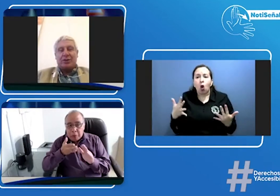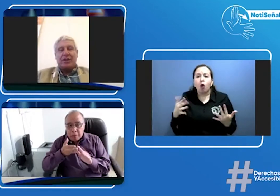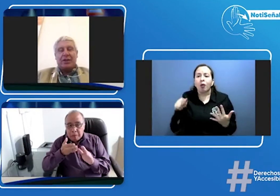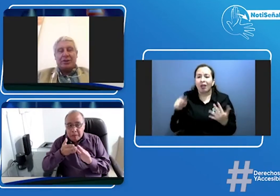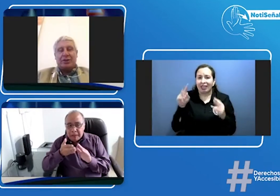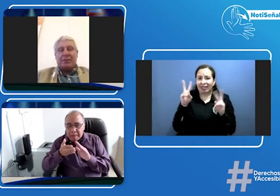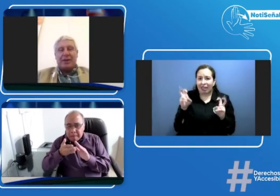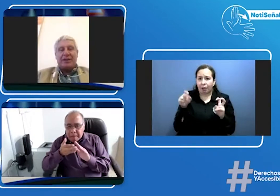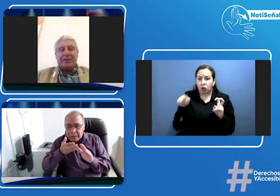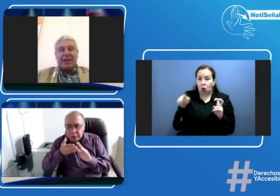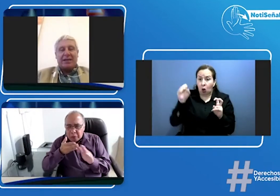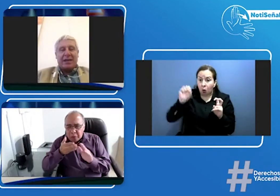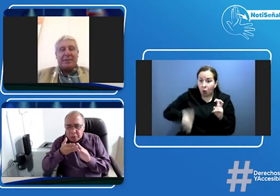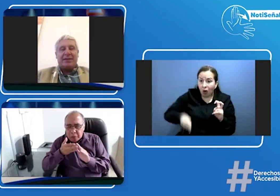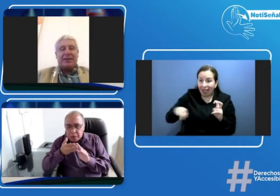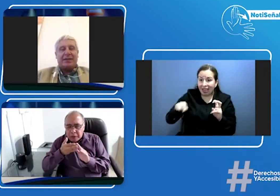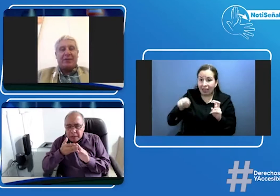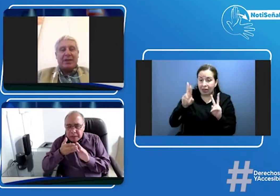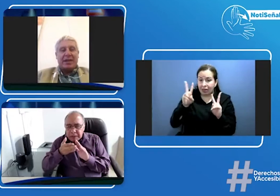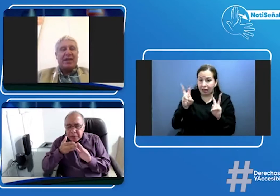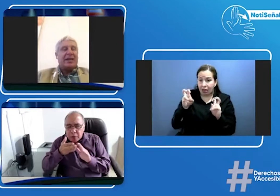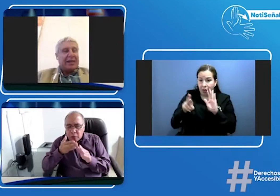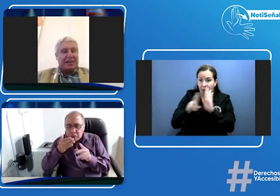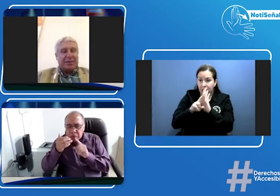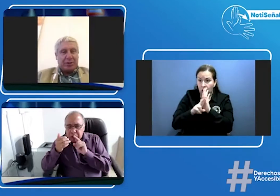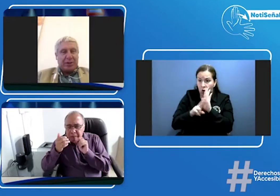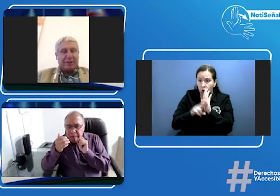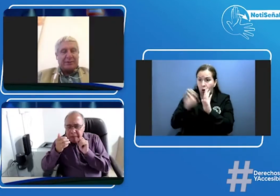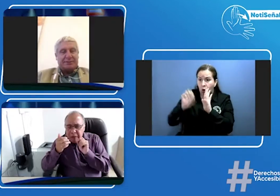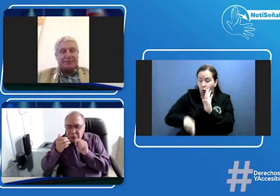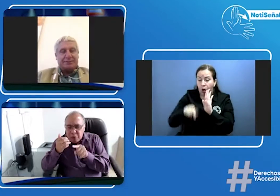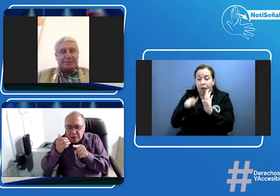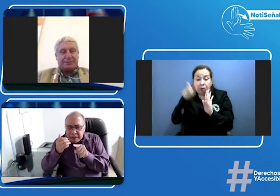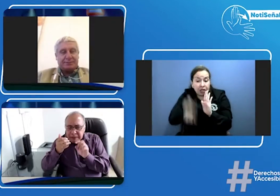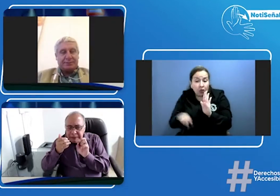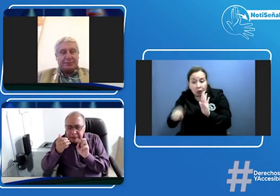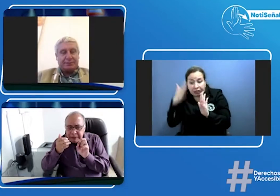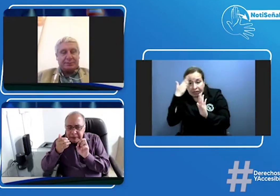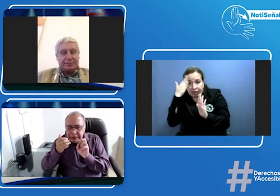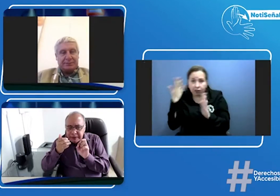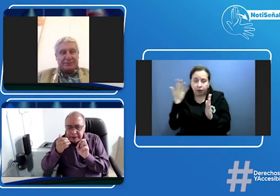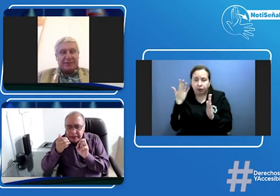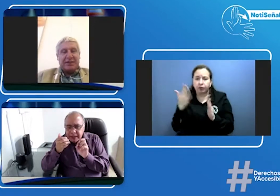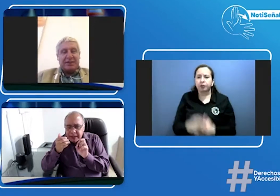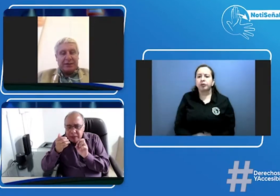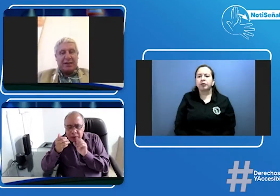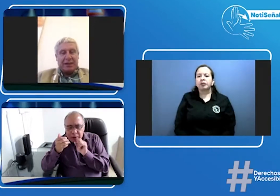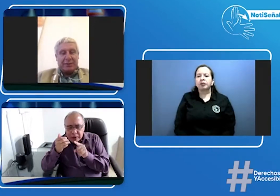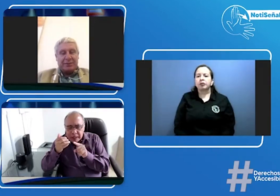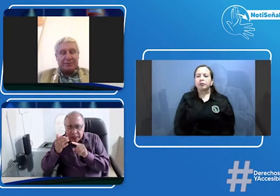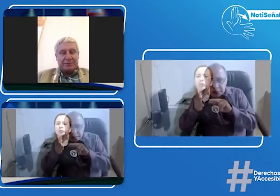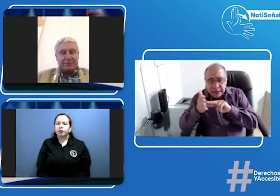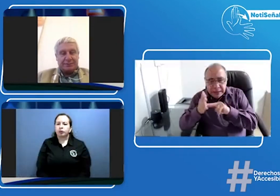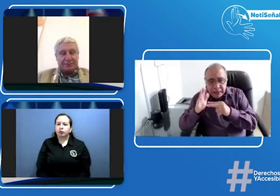donde se puede identificar claramente desde afuera esa persona discúlpeme doctor Albeiro una cosita